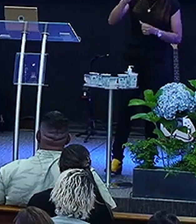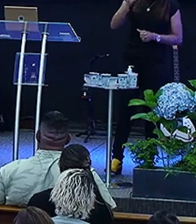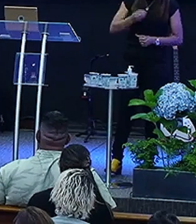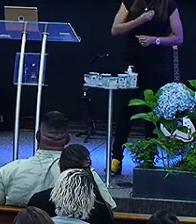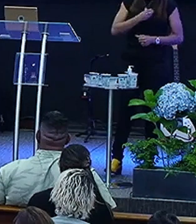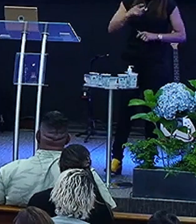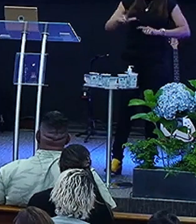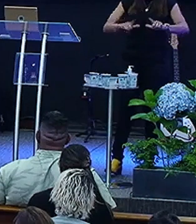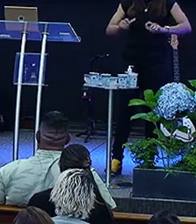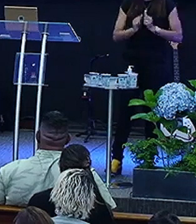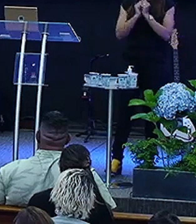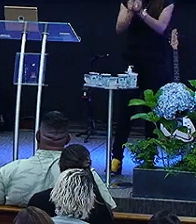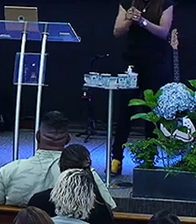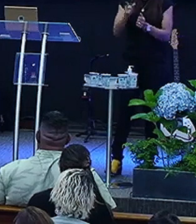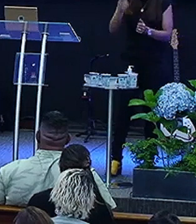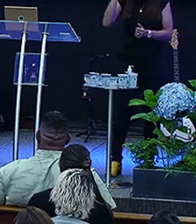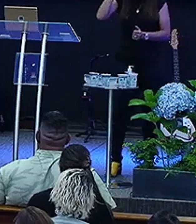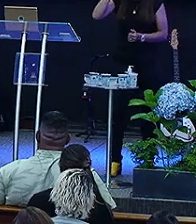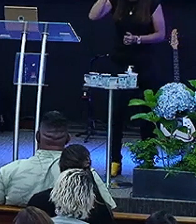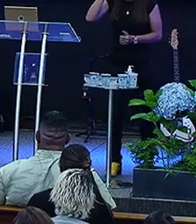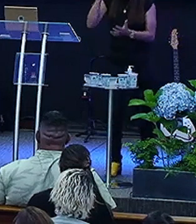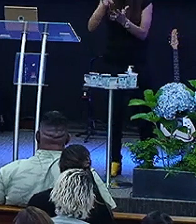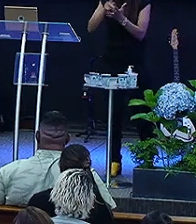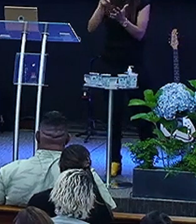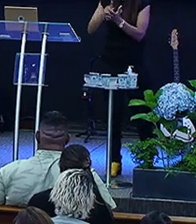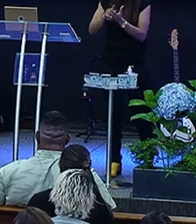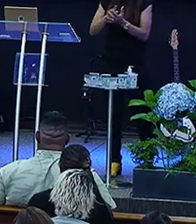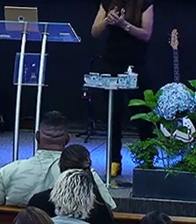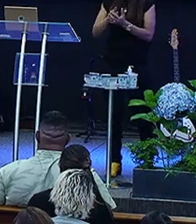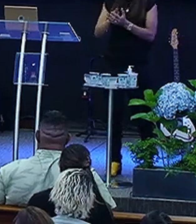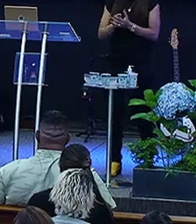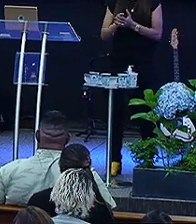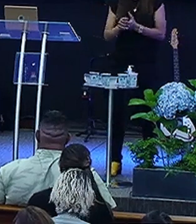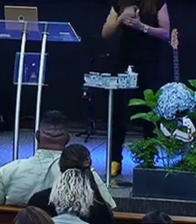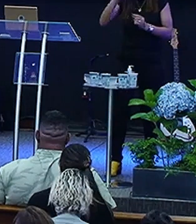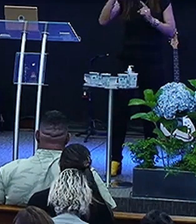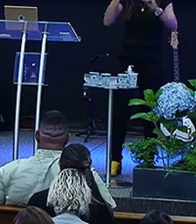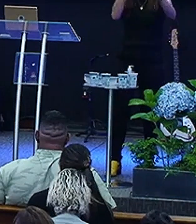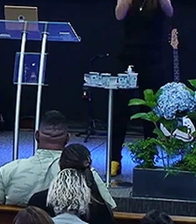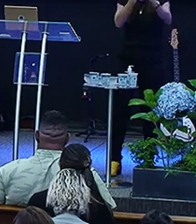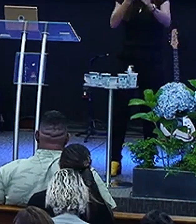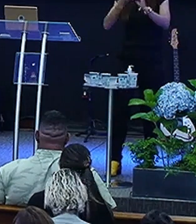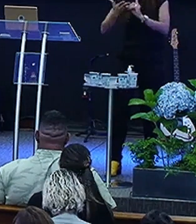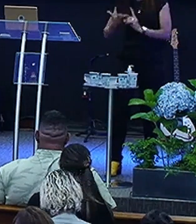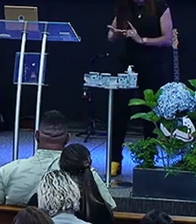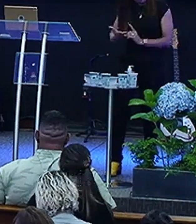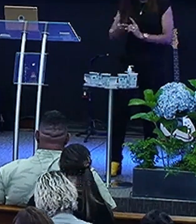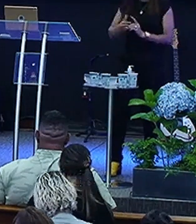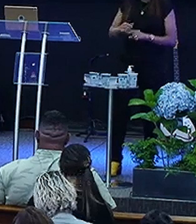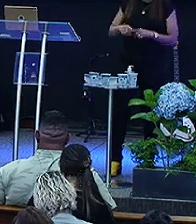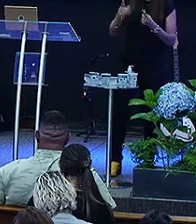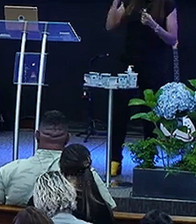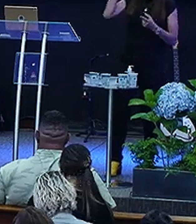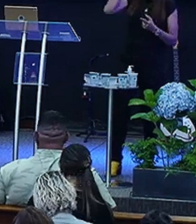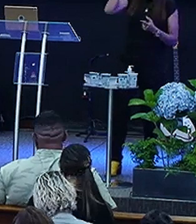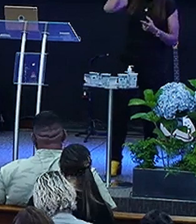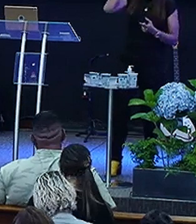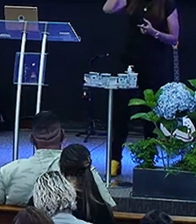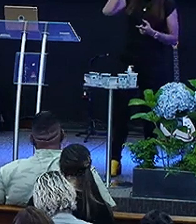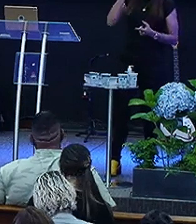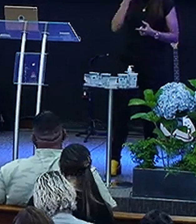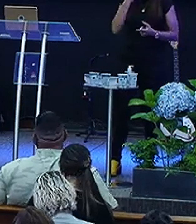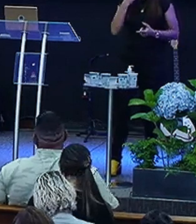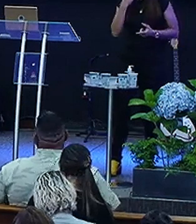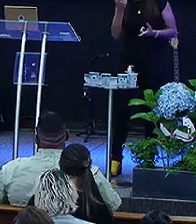trabalhar com você Eu não entendo É verdade Eu sou profundamente honrado Por isso Mas sabe quando alguém Vem para o seu ministério E lá